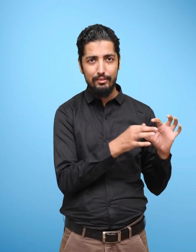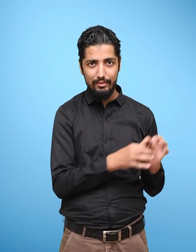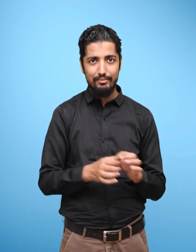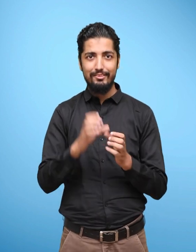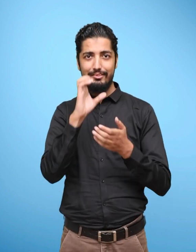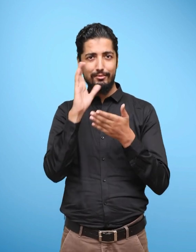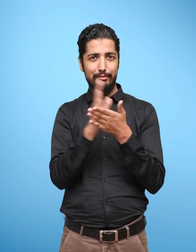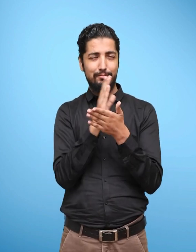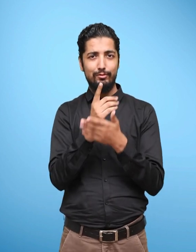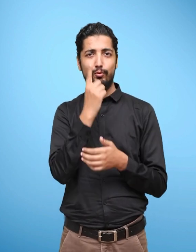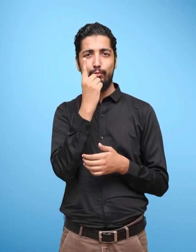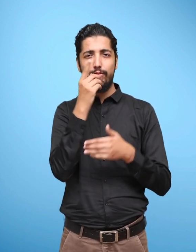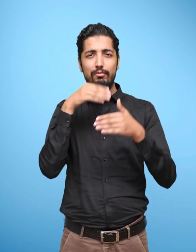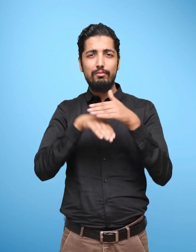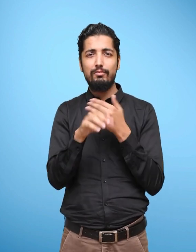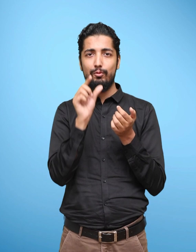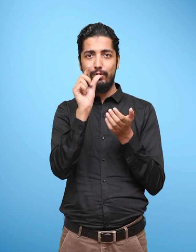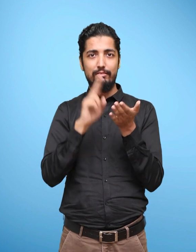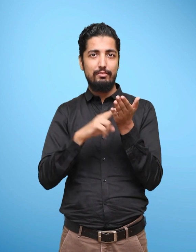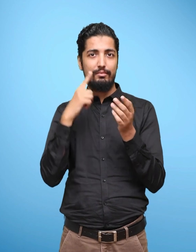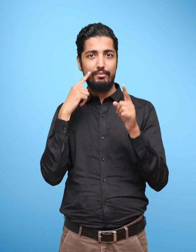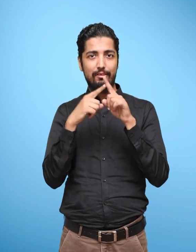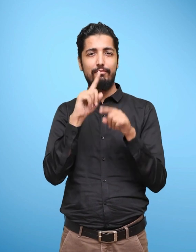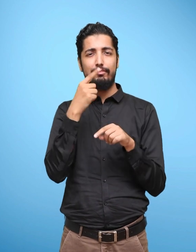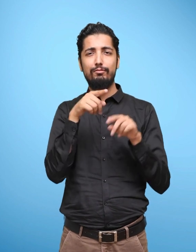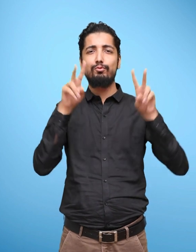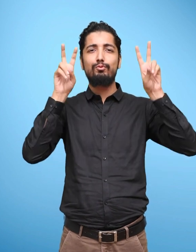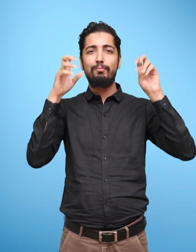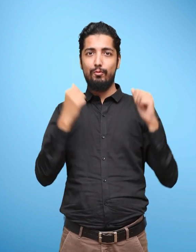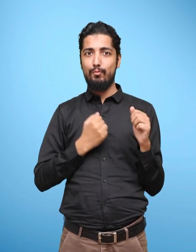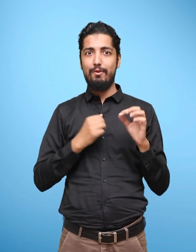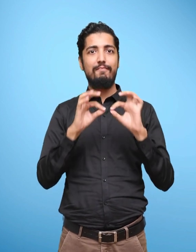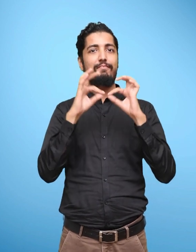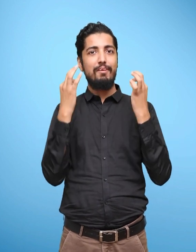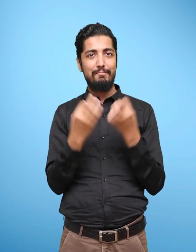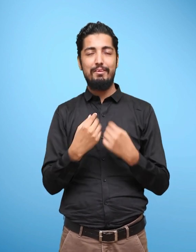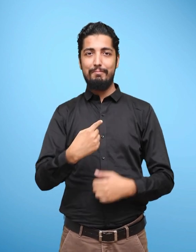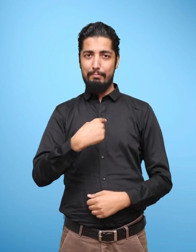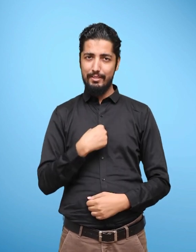Chapter 1 of Unit 1 Titled, My Family and Me